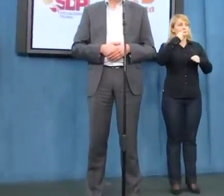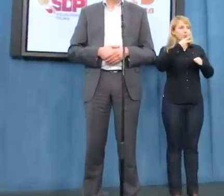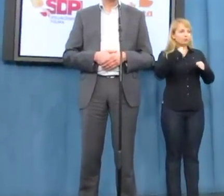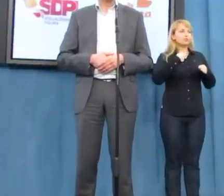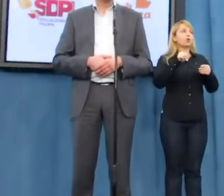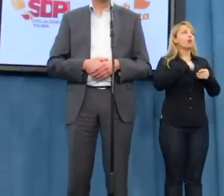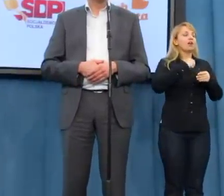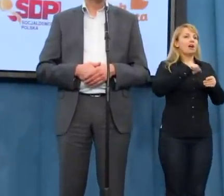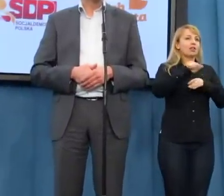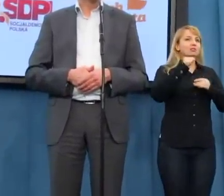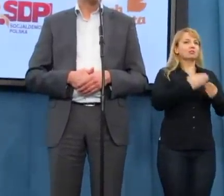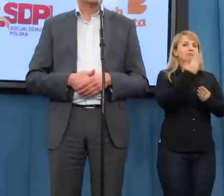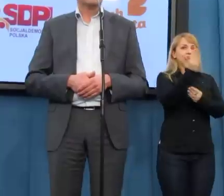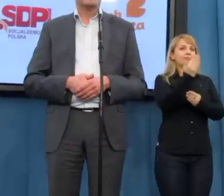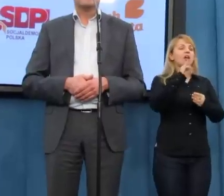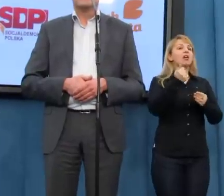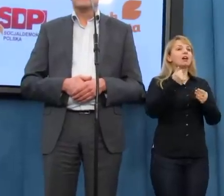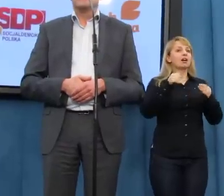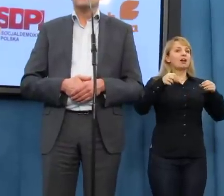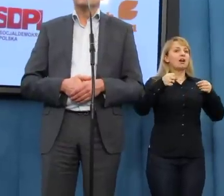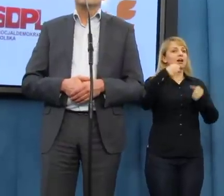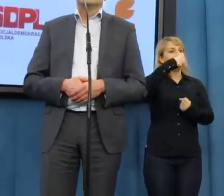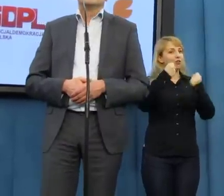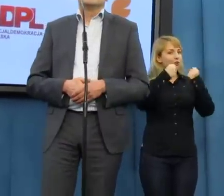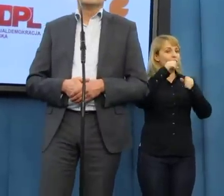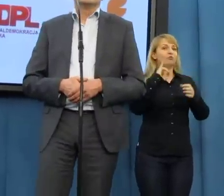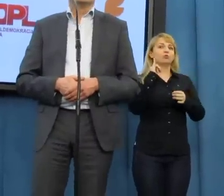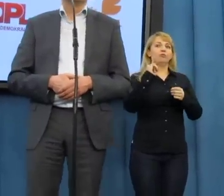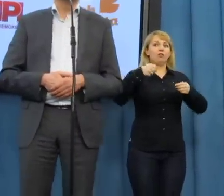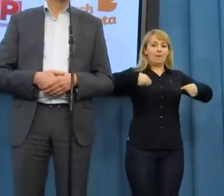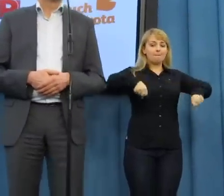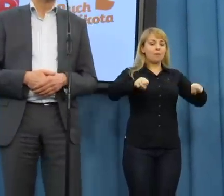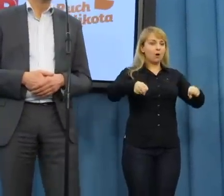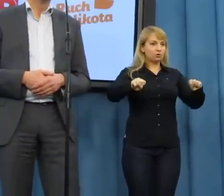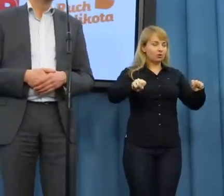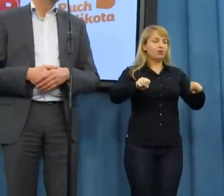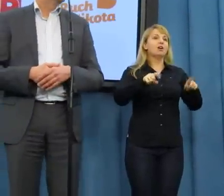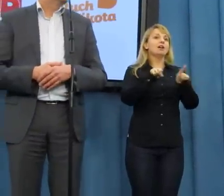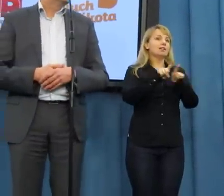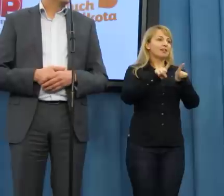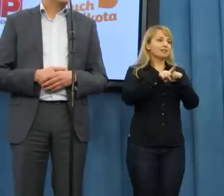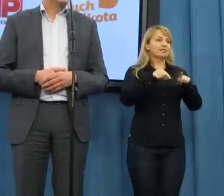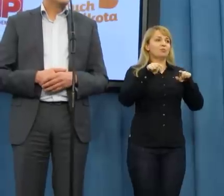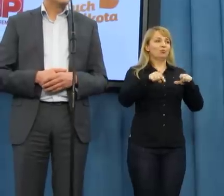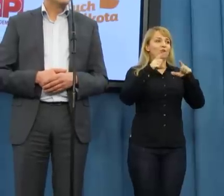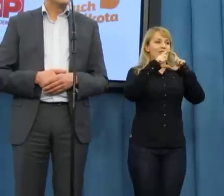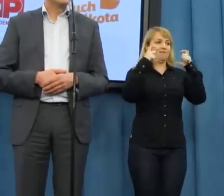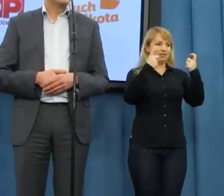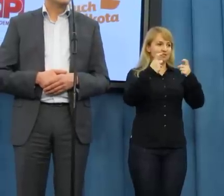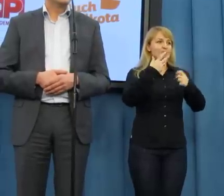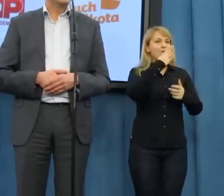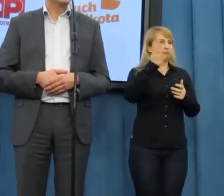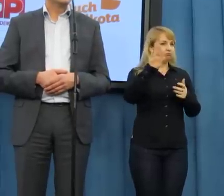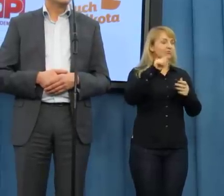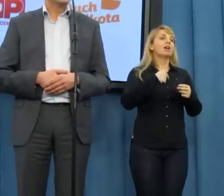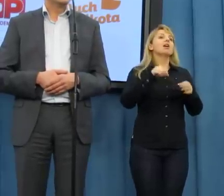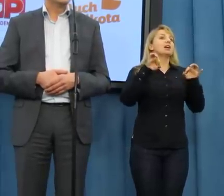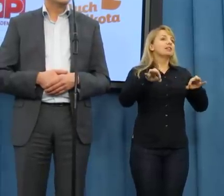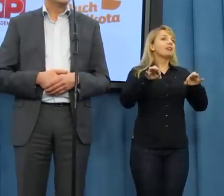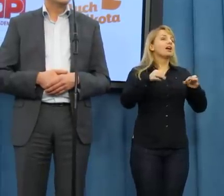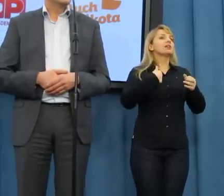reprezentuję zarówno kierowców czterech kółek, jak i dwóch kółek w Sejmie. W tej chwili